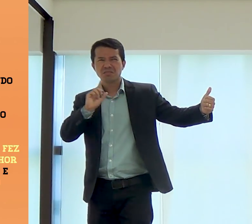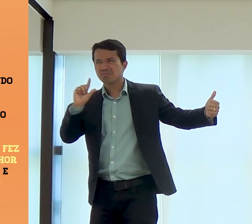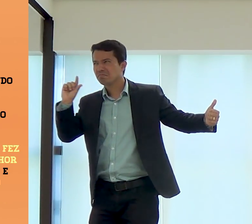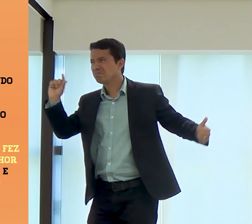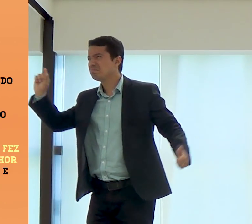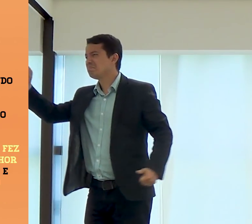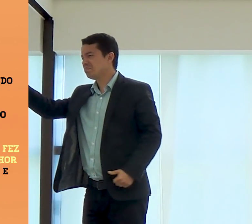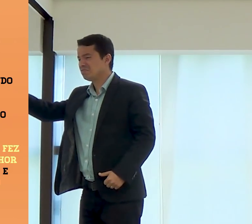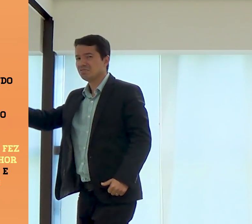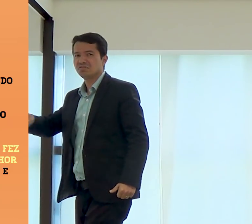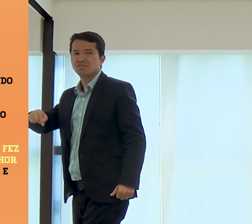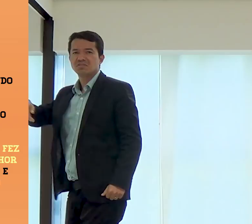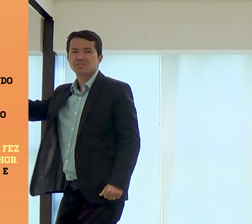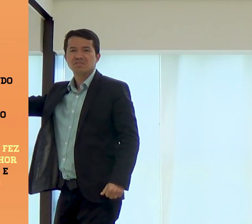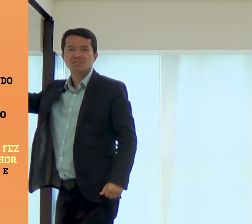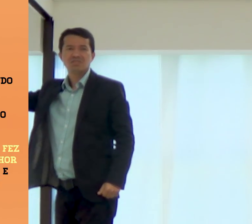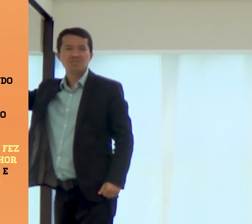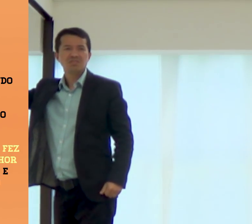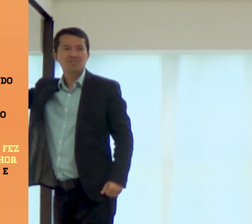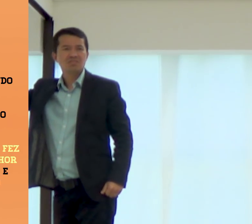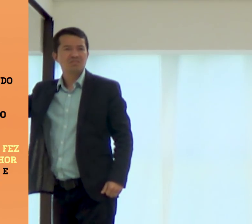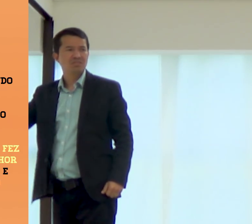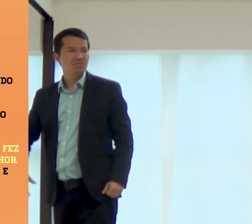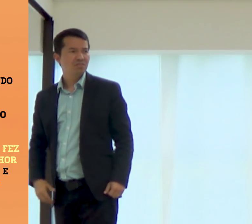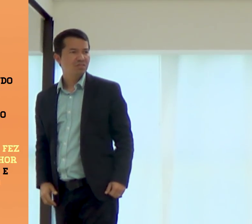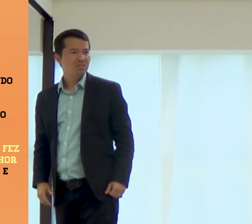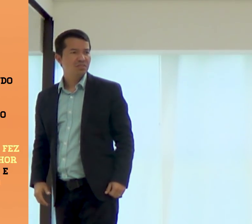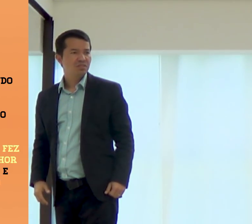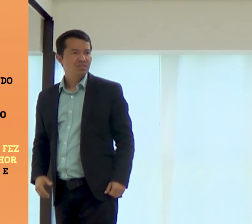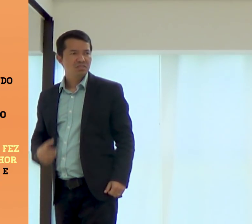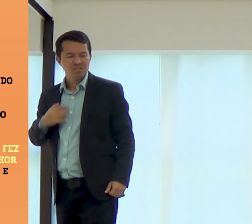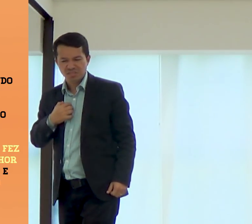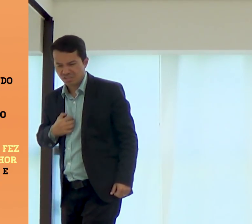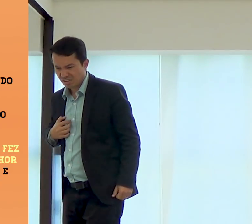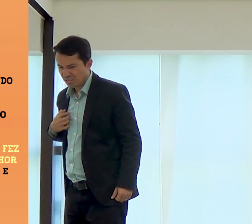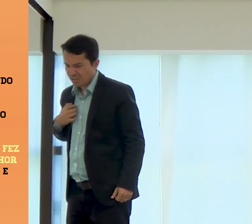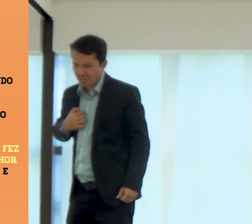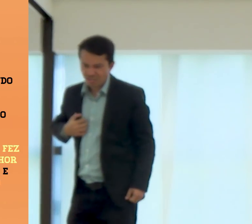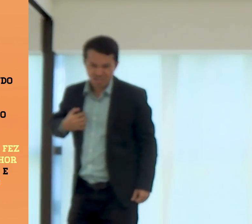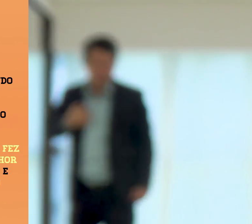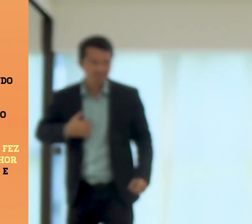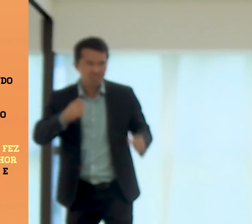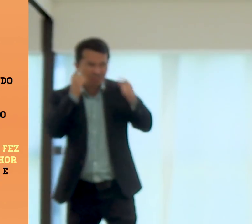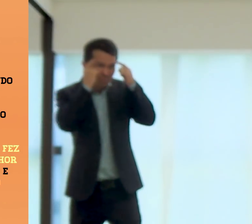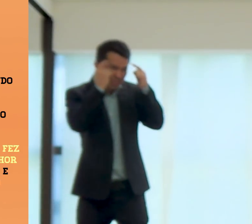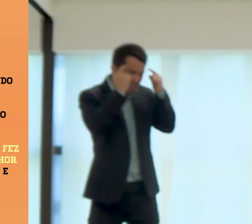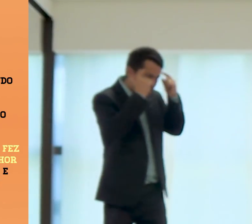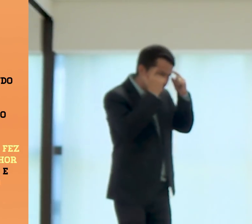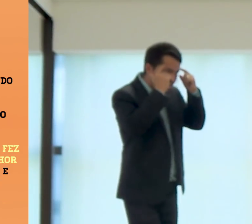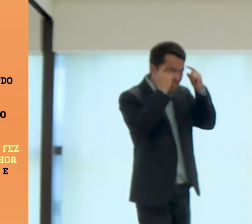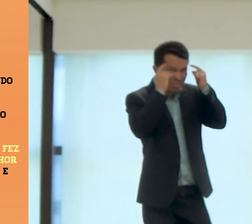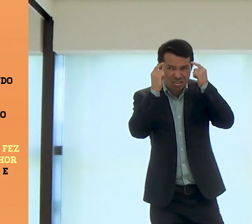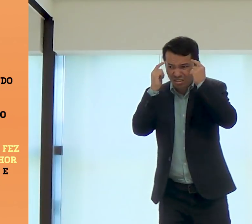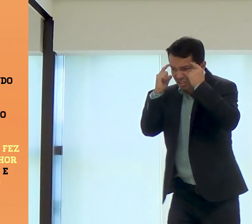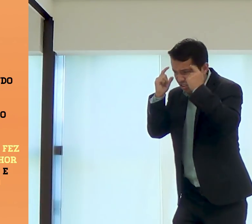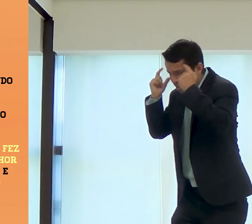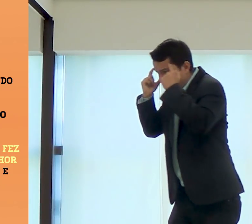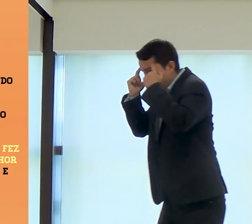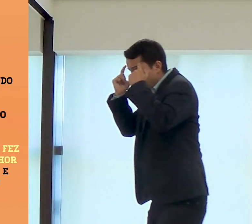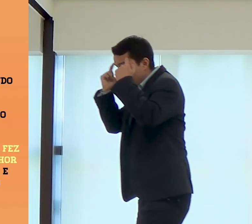Beleza. E, então, José saiu. E ele todo angustiado, pensativo sobre